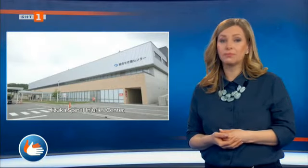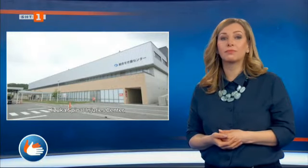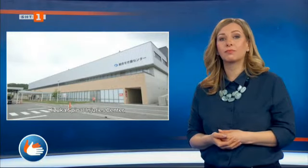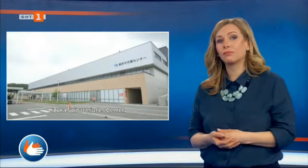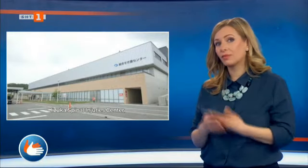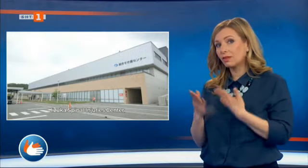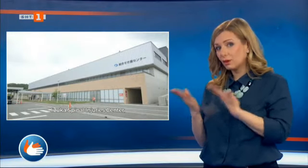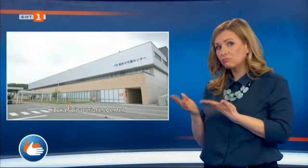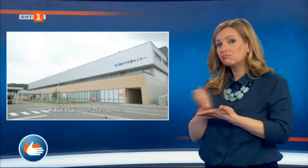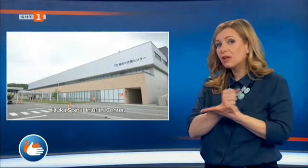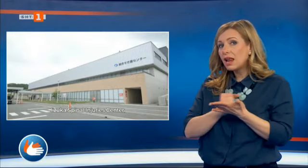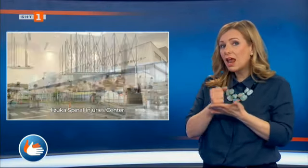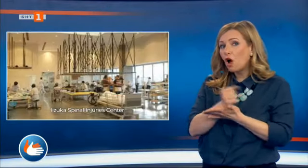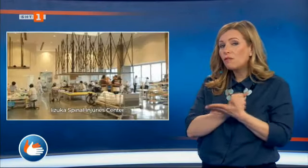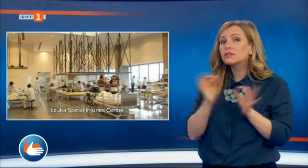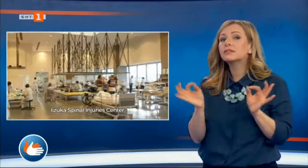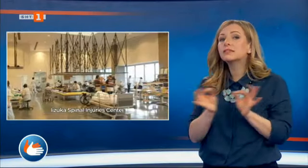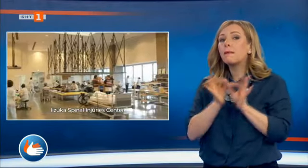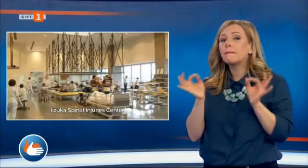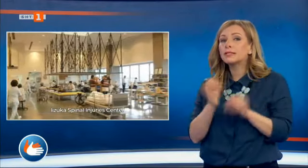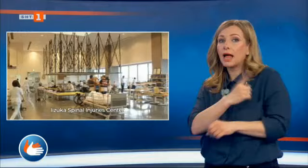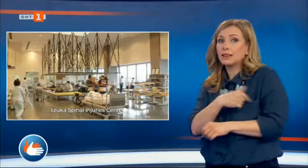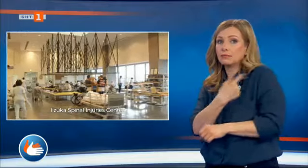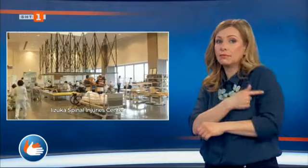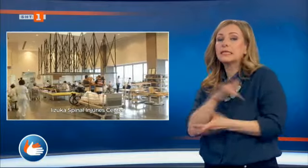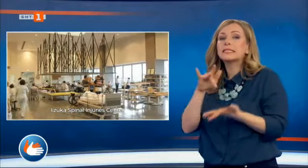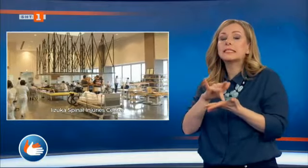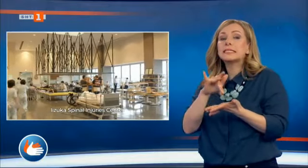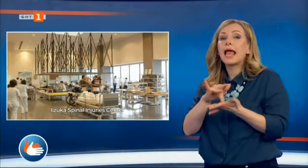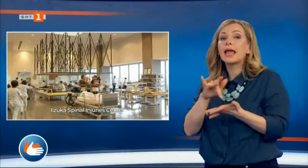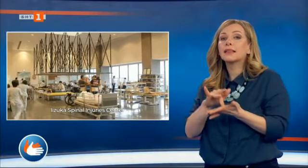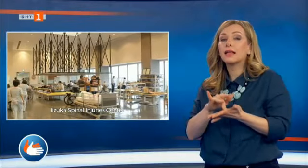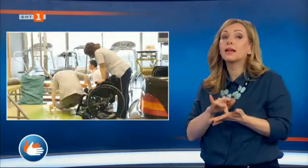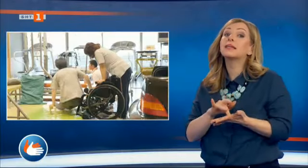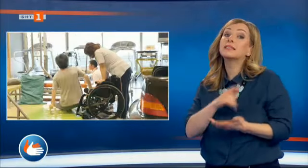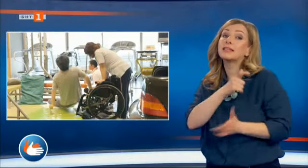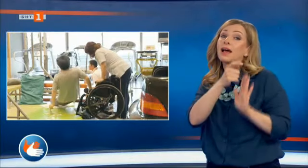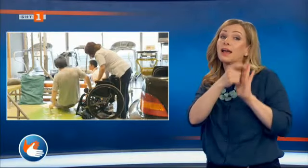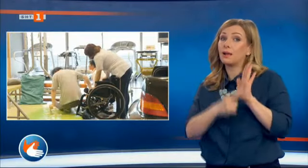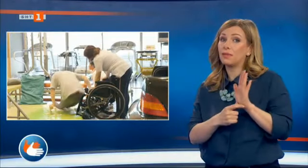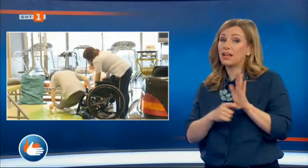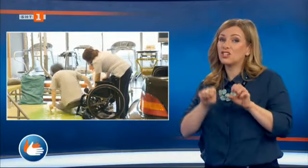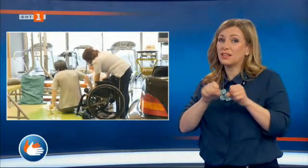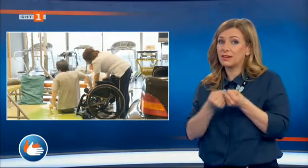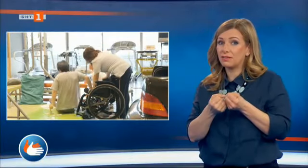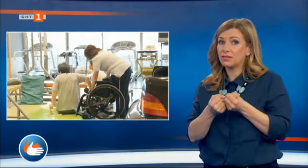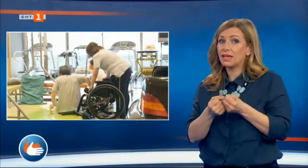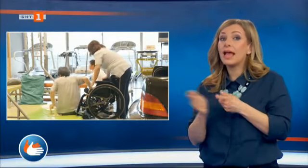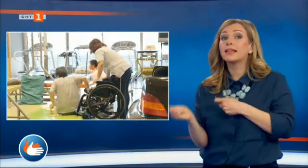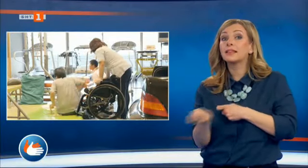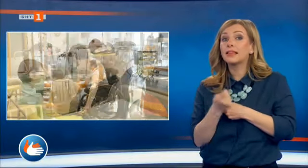Лекувал се в тази специализирана клиника, Центъра за гръбначни наранявания в Изука. Тенисът с инвалидни колички